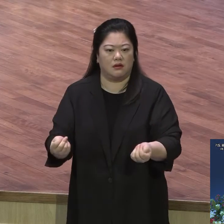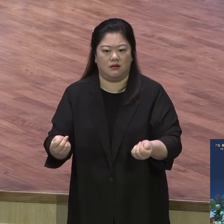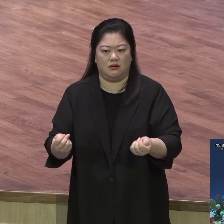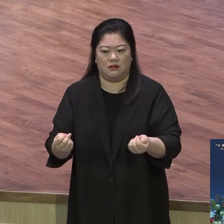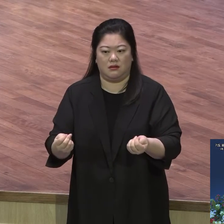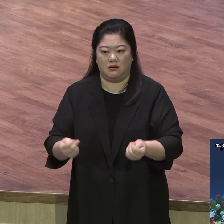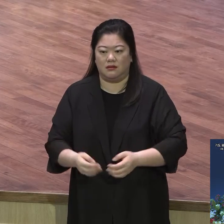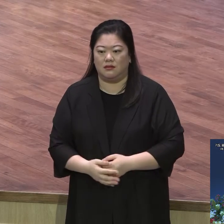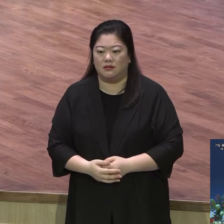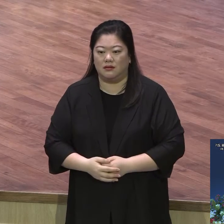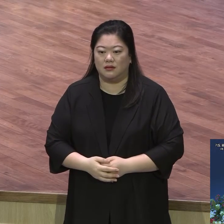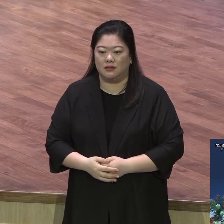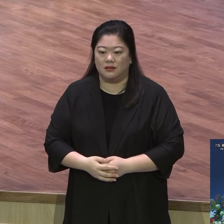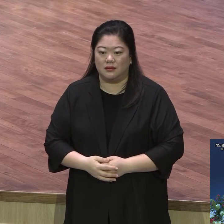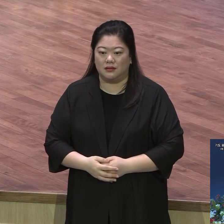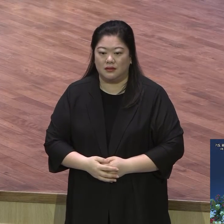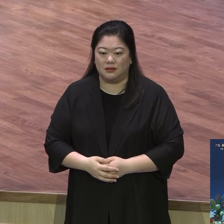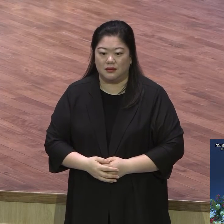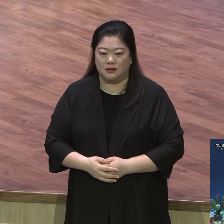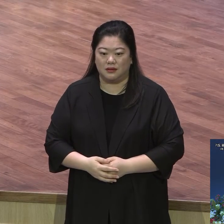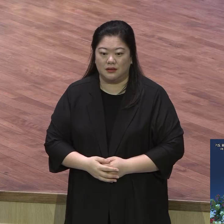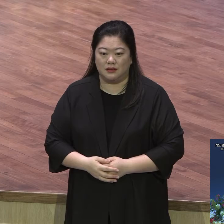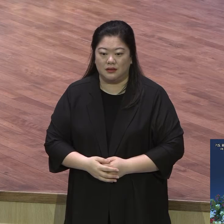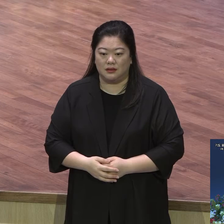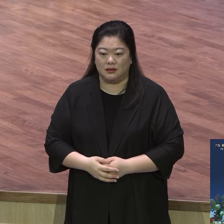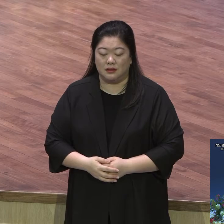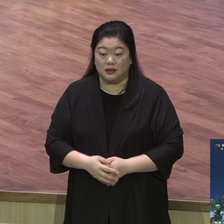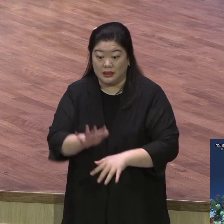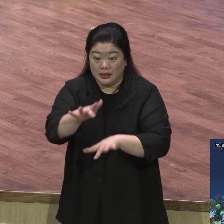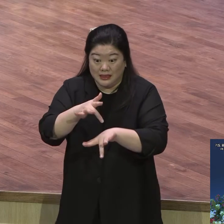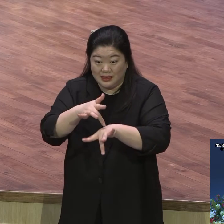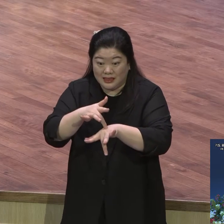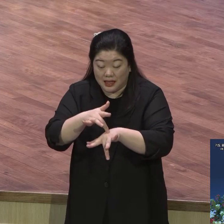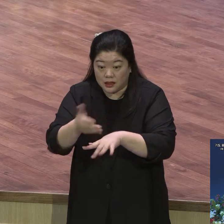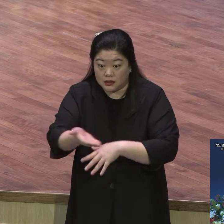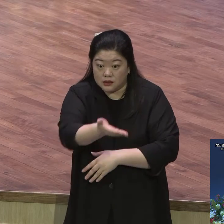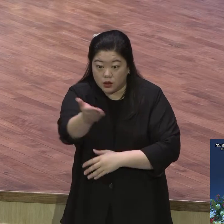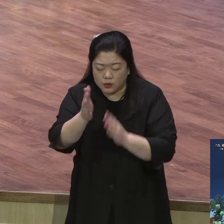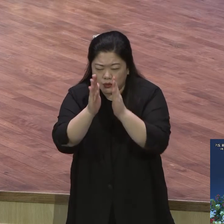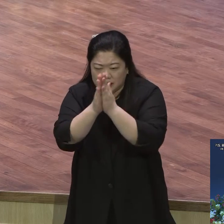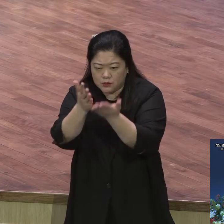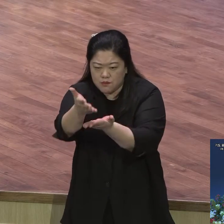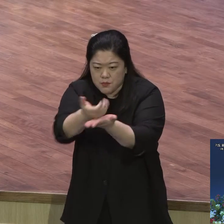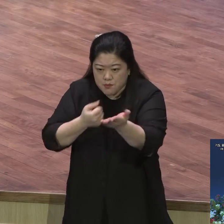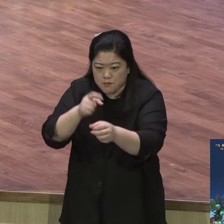그 사단이 최선을 다하는 그게 이상한 거 아니다. 그래서 대부분이 기도를 안해요.